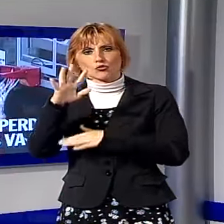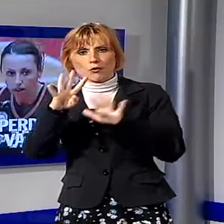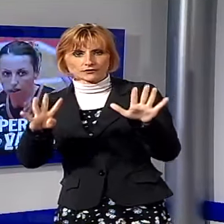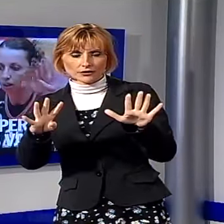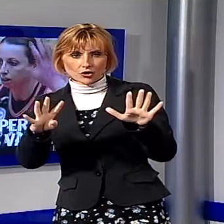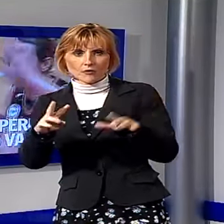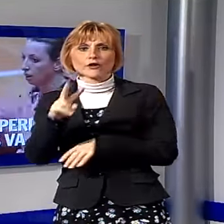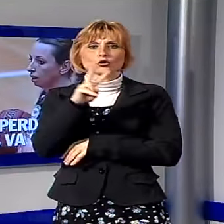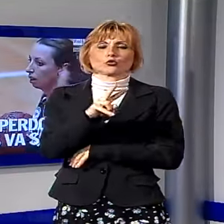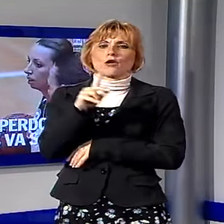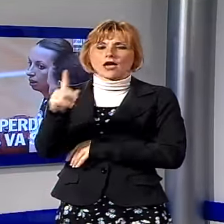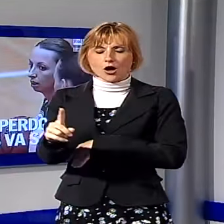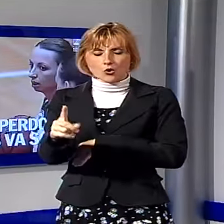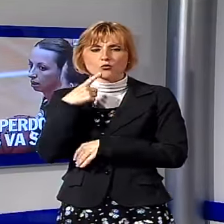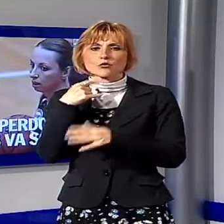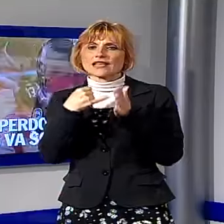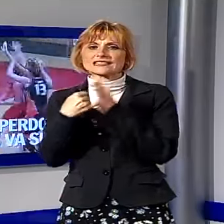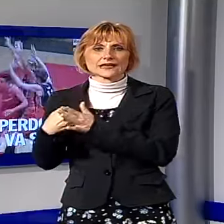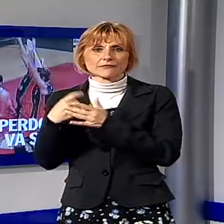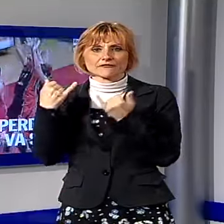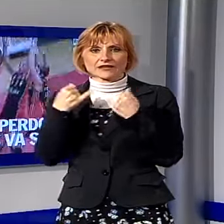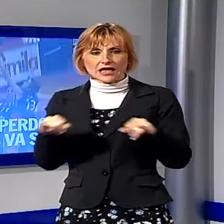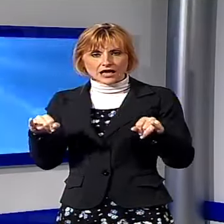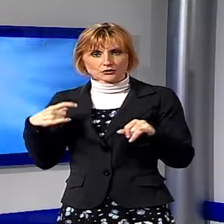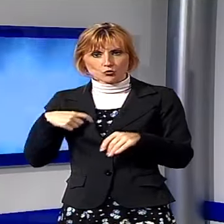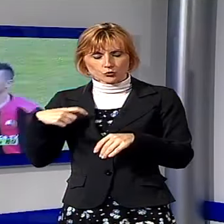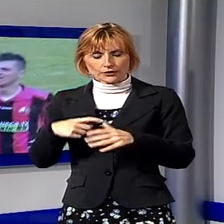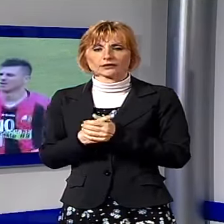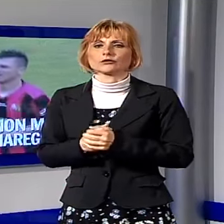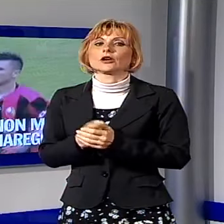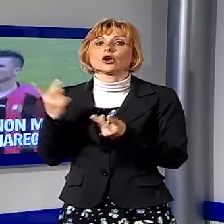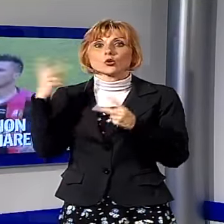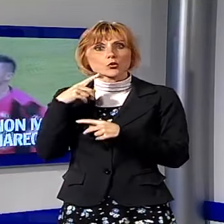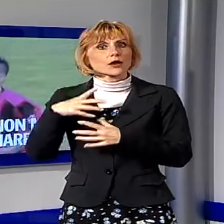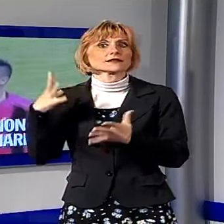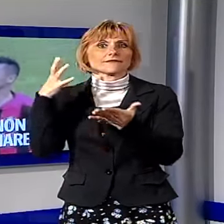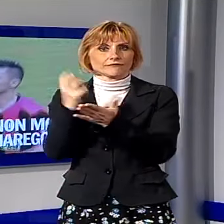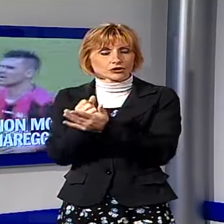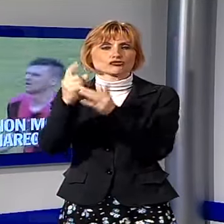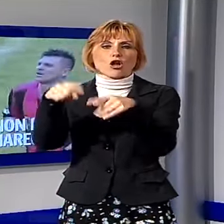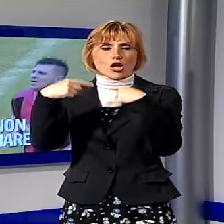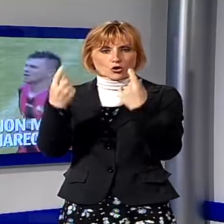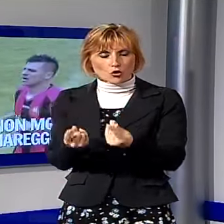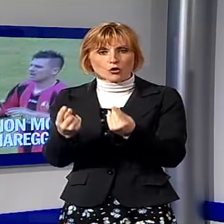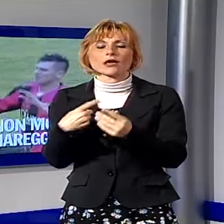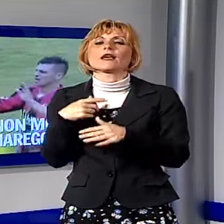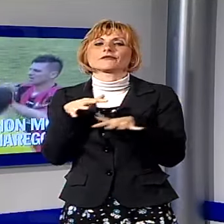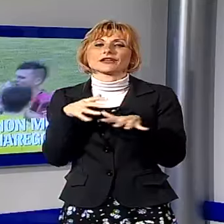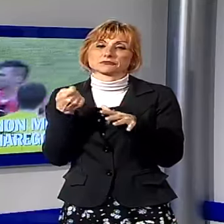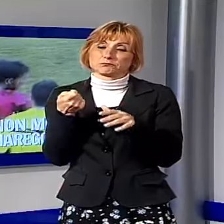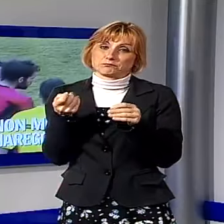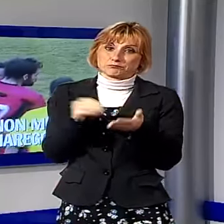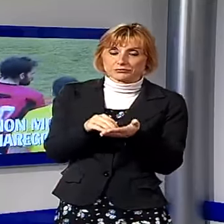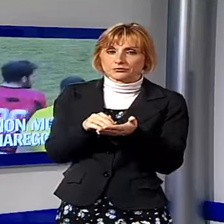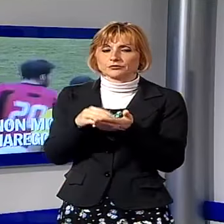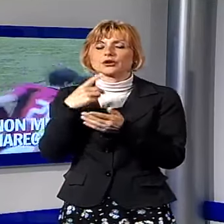2-1 nella serie della semifinale Scudetto. La Lucchese non molla, punti Cino-Viereggio, i rossoneri passano anche